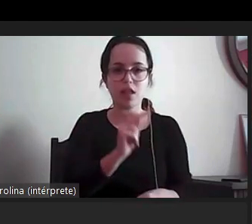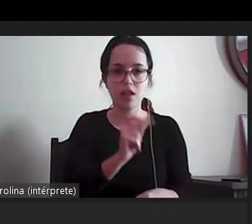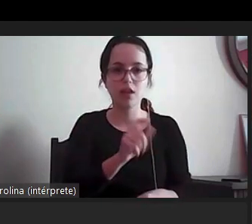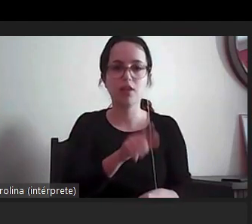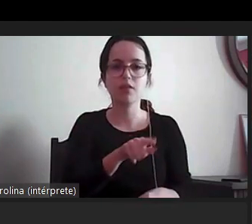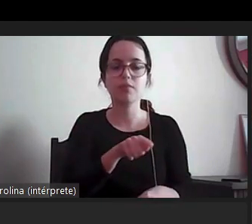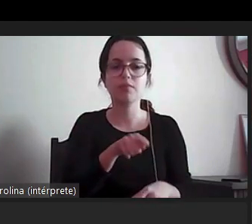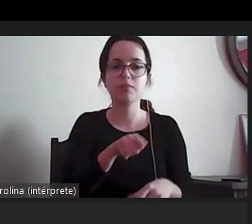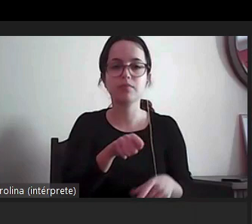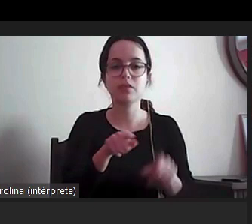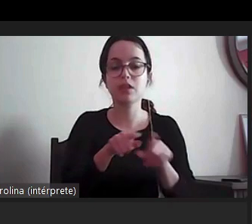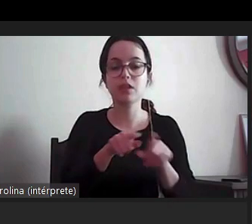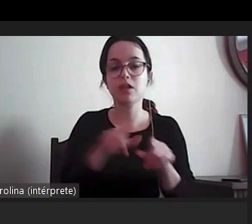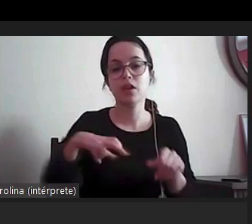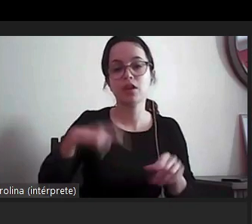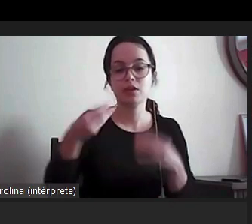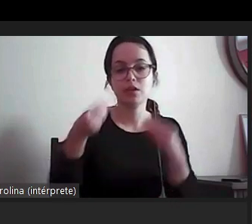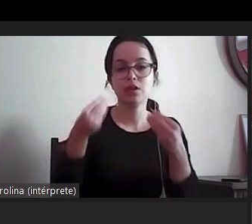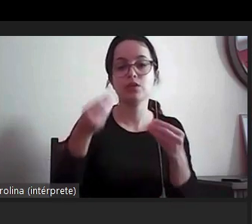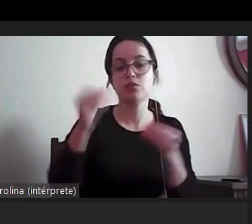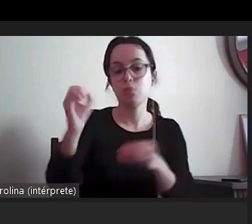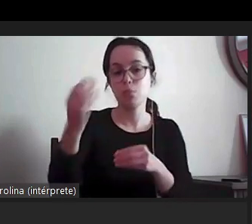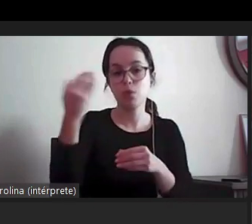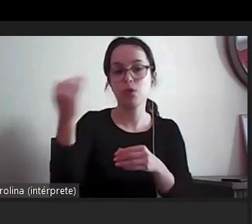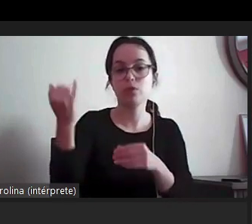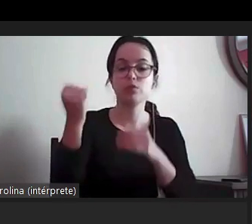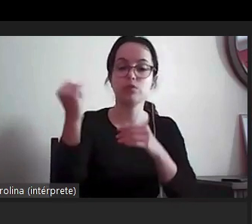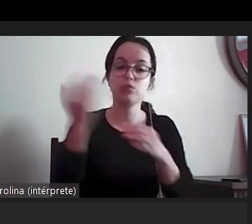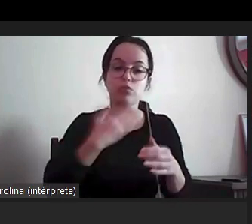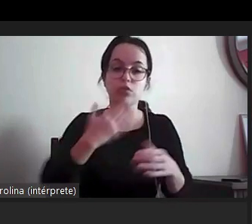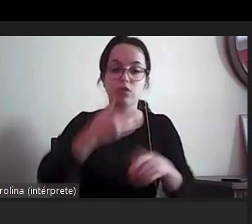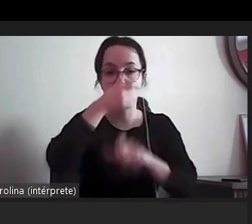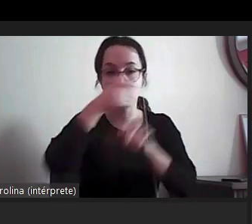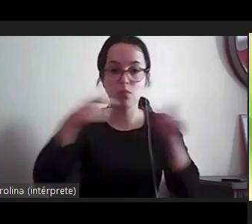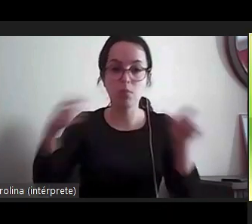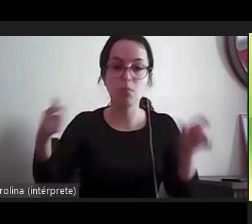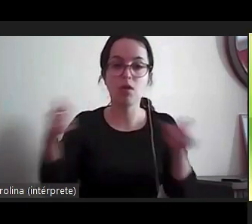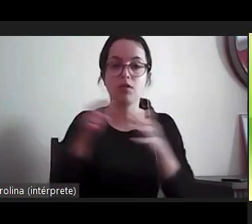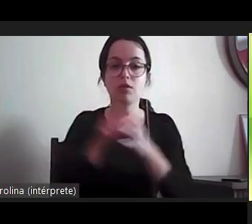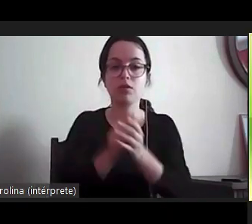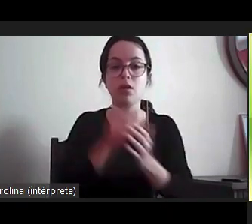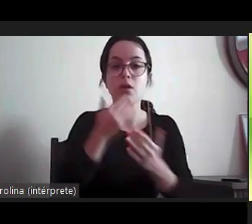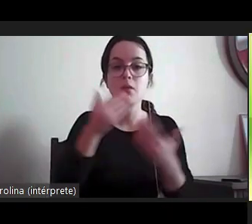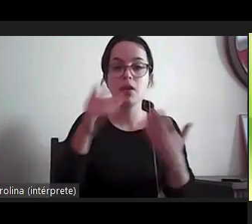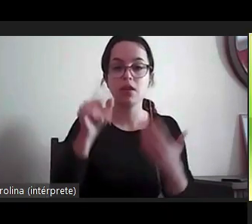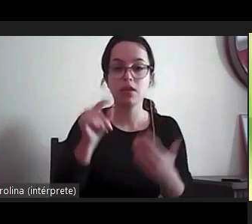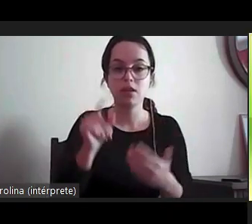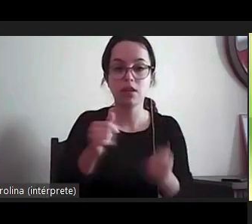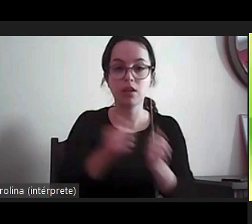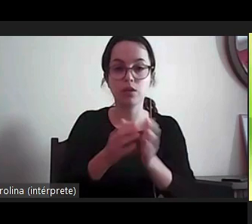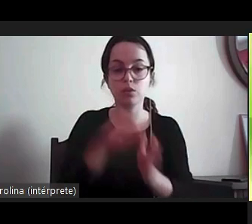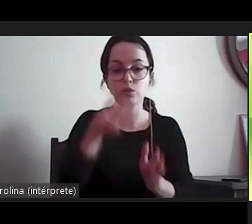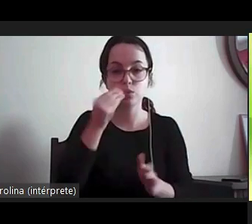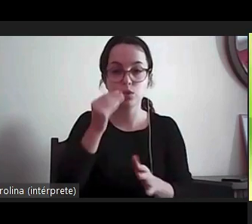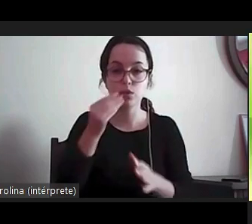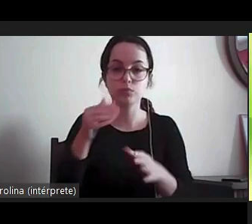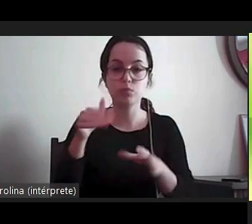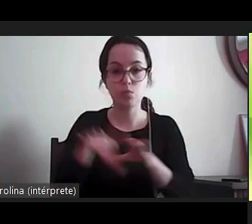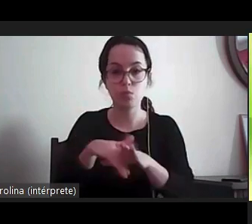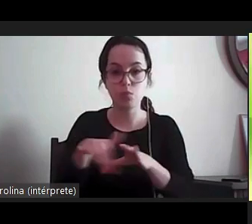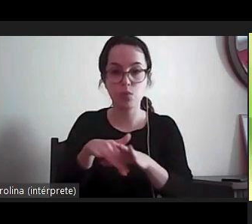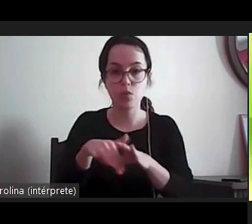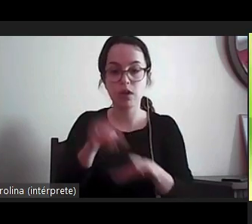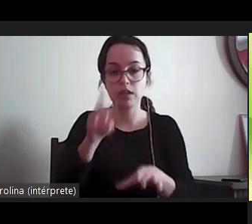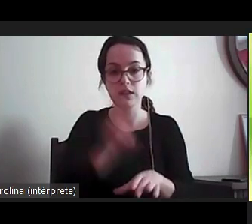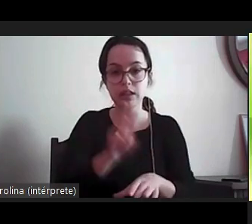nosso webinar as prioridades da instituição nacional de direitos humanos obrigado também a todos os formandos que integraram a terceira